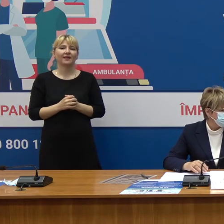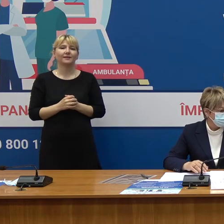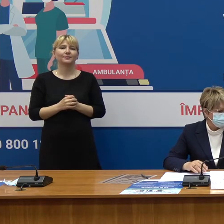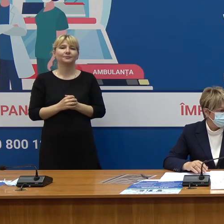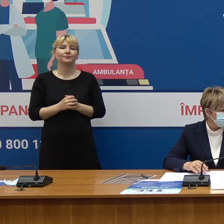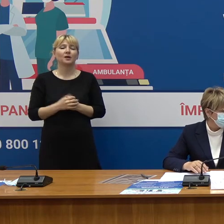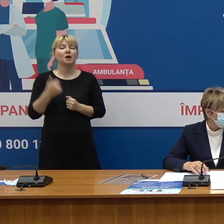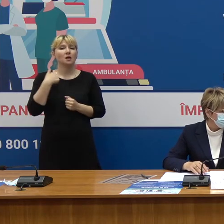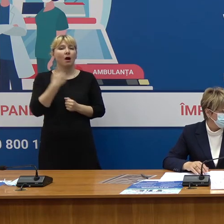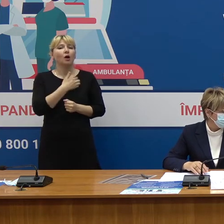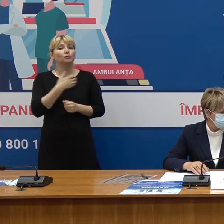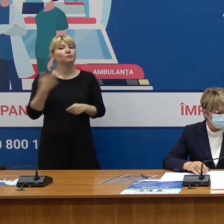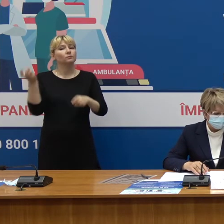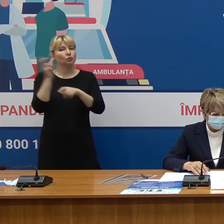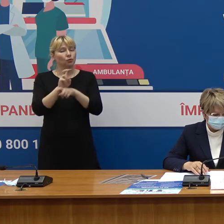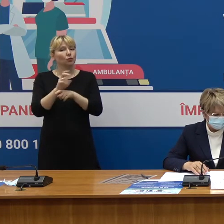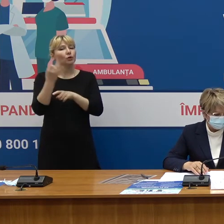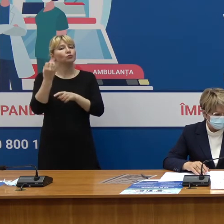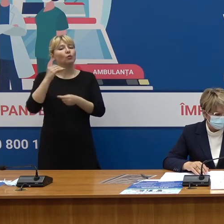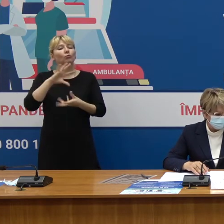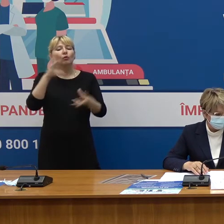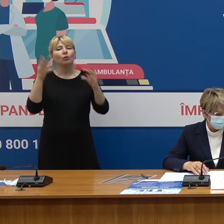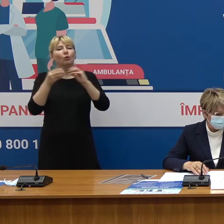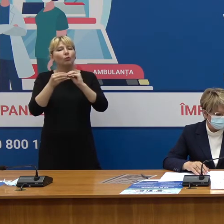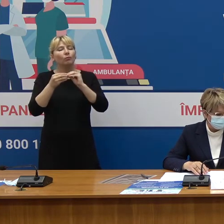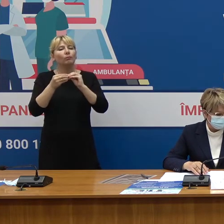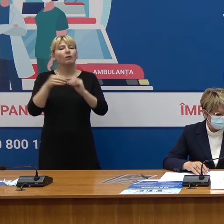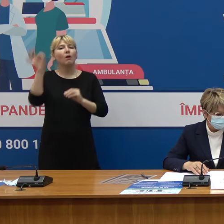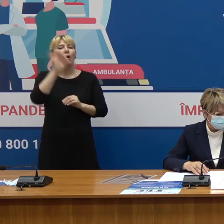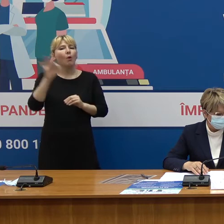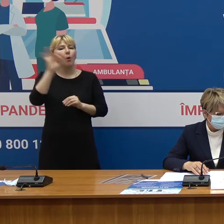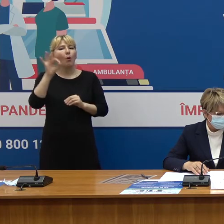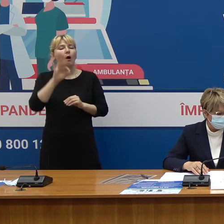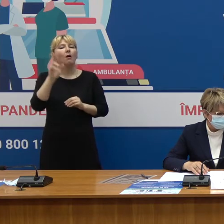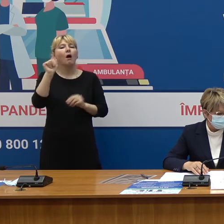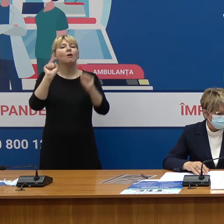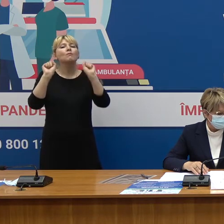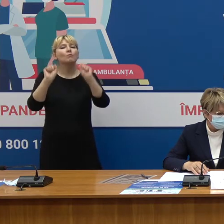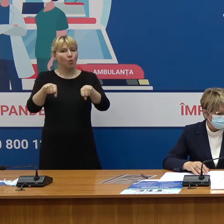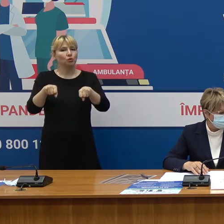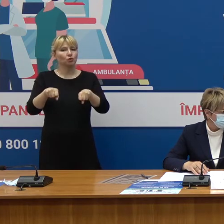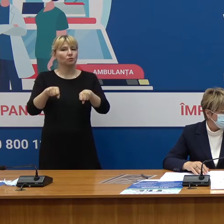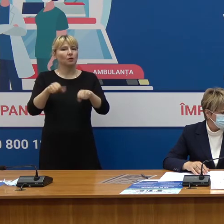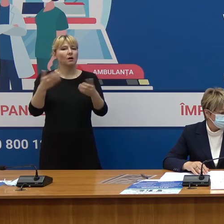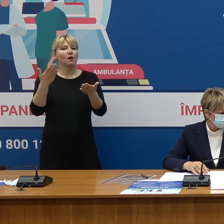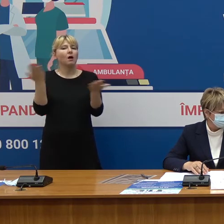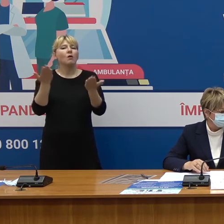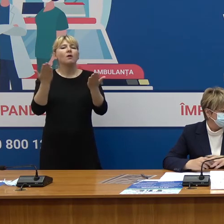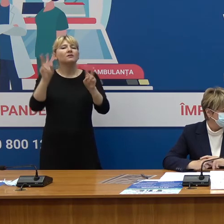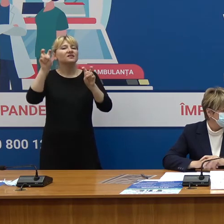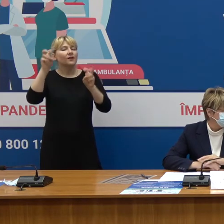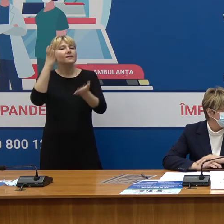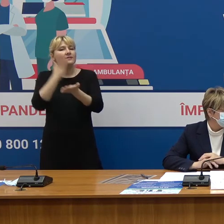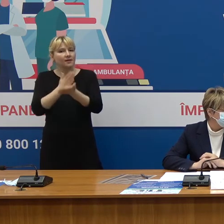Vin și cu careva detalii referitor la disponibilitatea vaccinurilor în țară și loturile